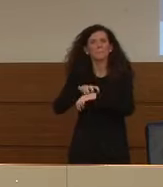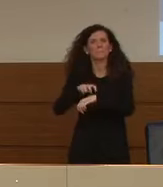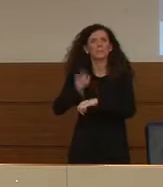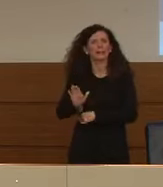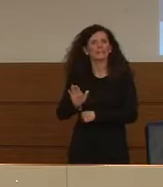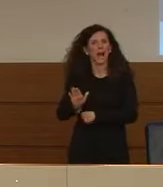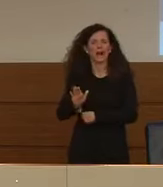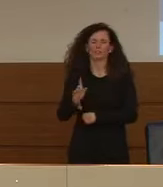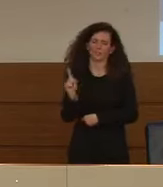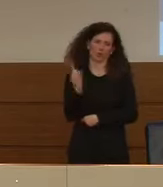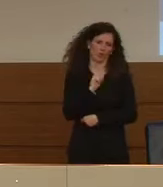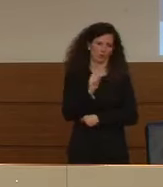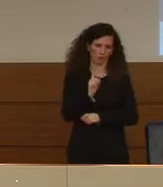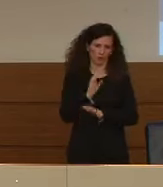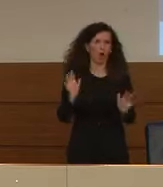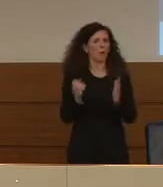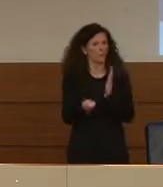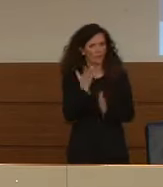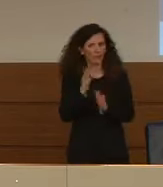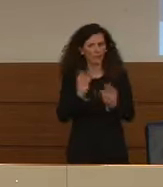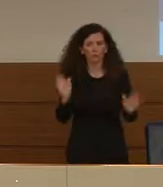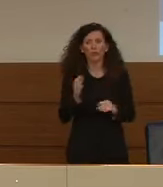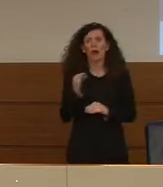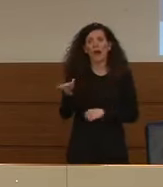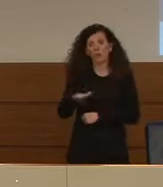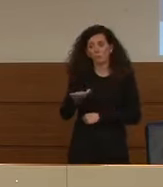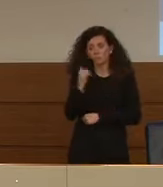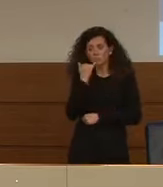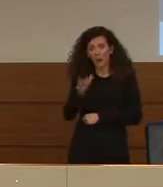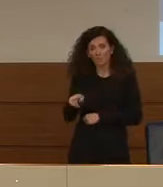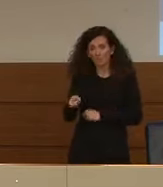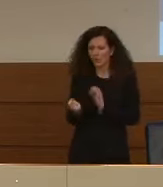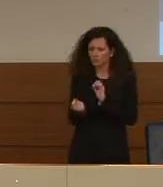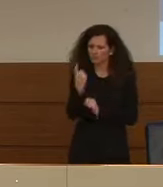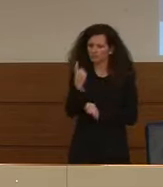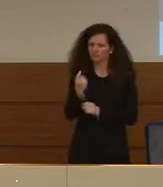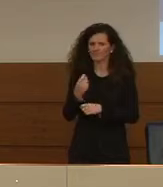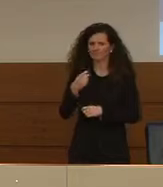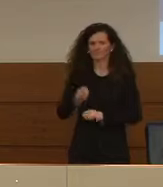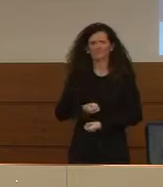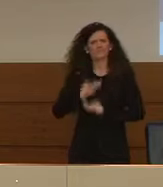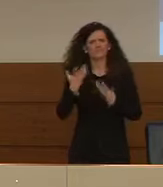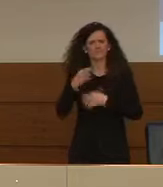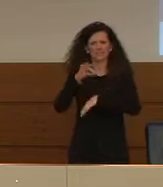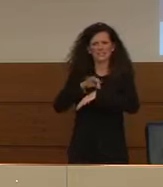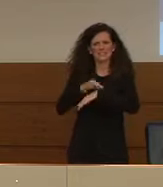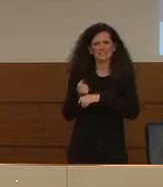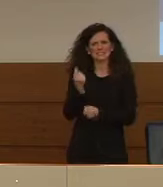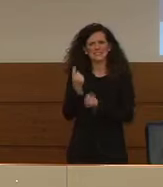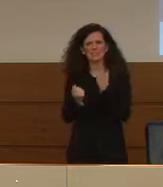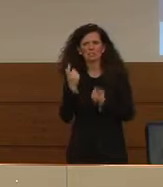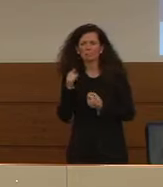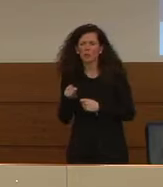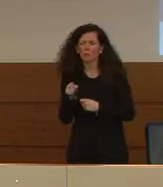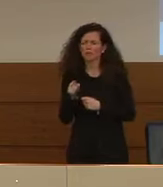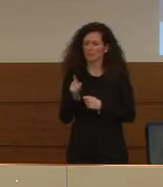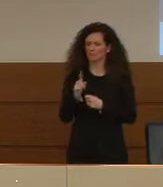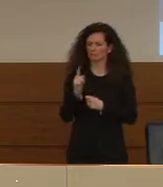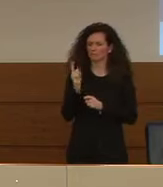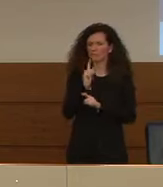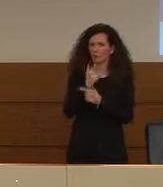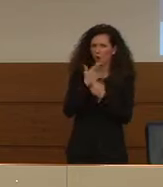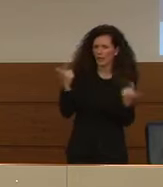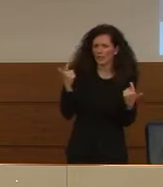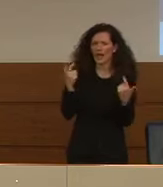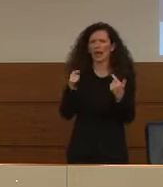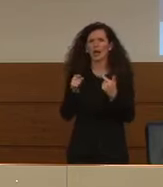quando e se un bambino presenta dei sintomi, soprattutto se sono dei sintomi non particolarmente importanti,